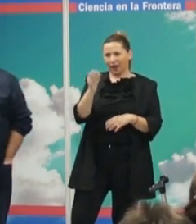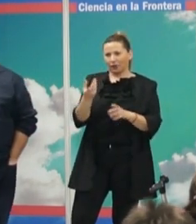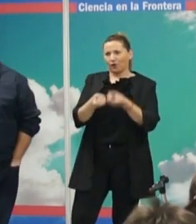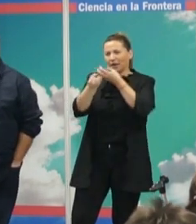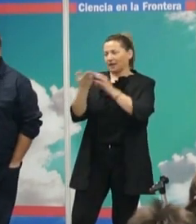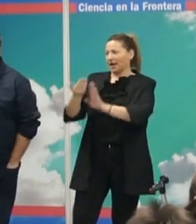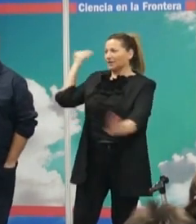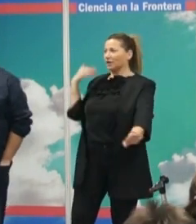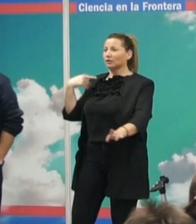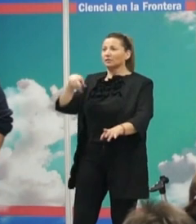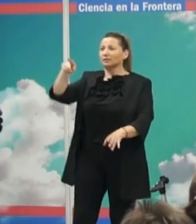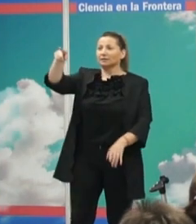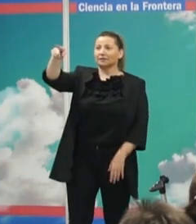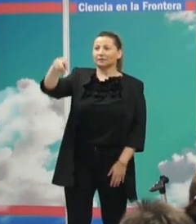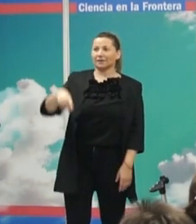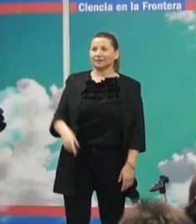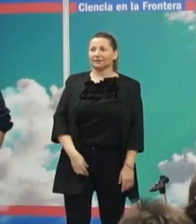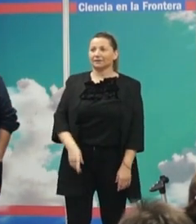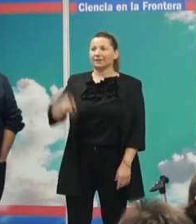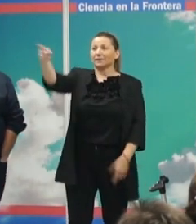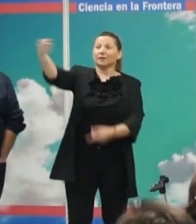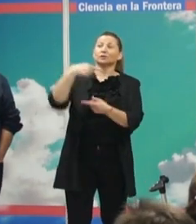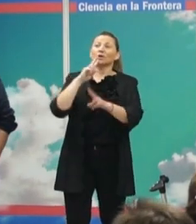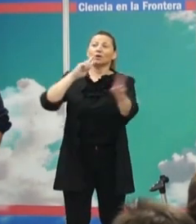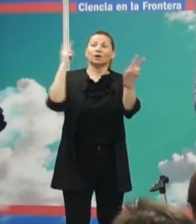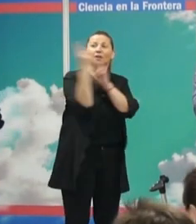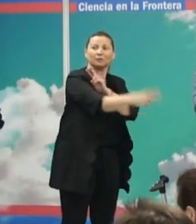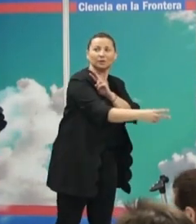¿Gerardo sigue por aquí? Gerardo, contéstala tú.